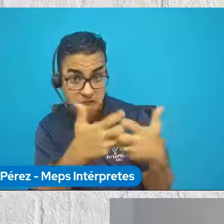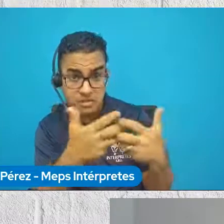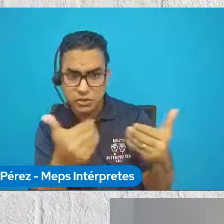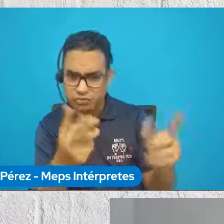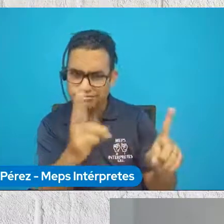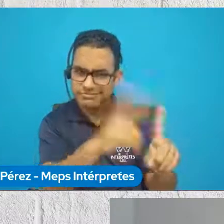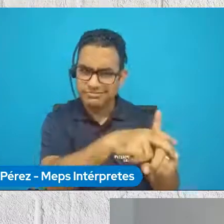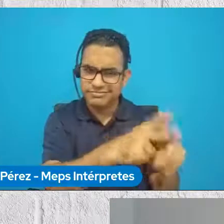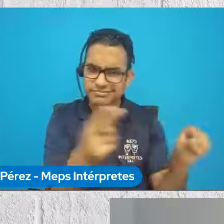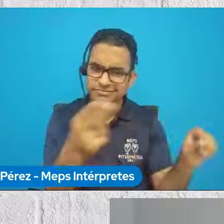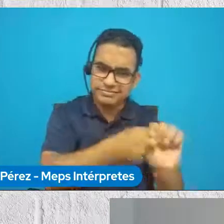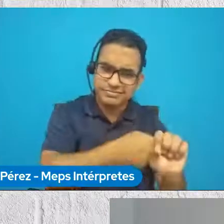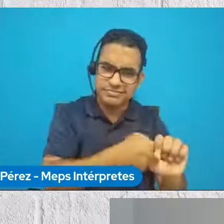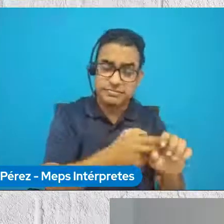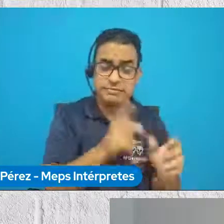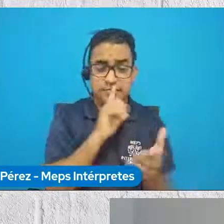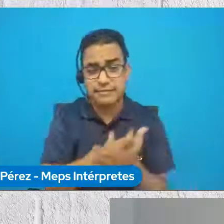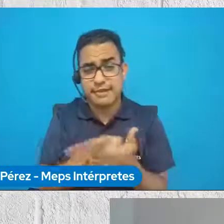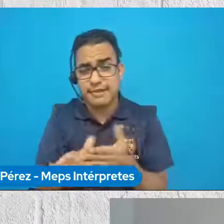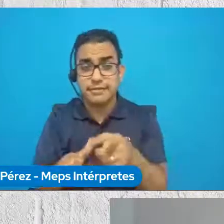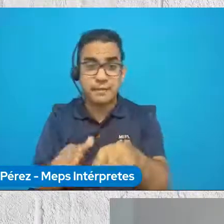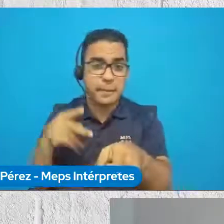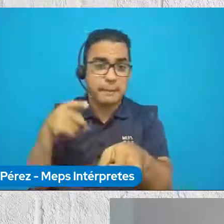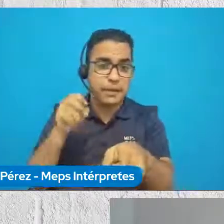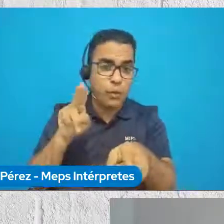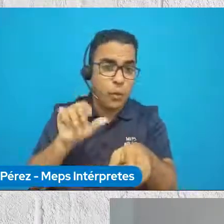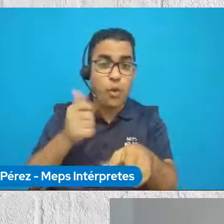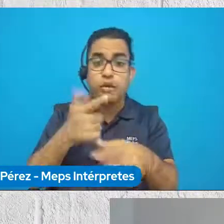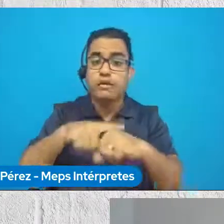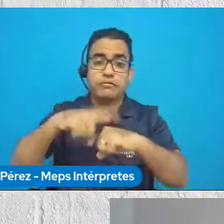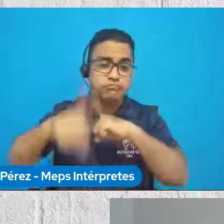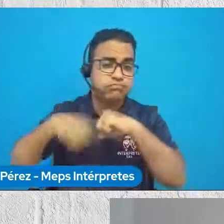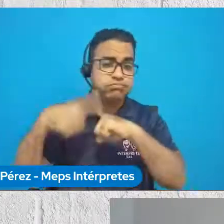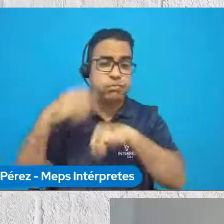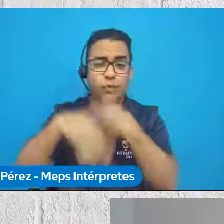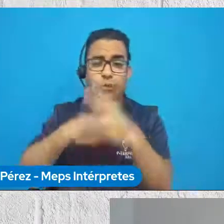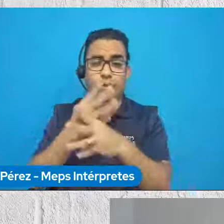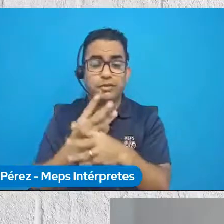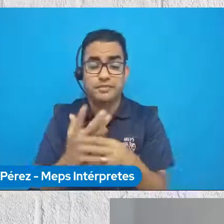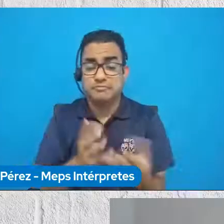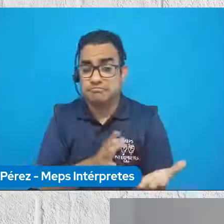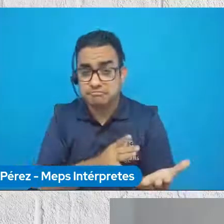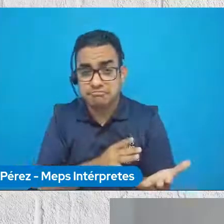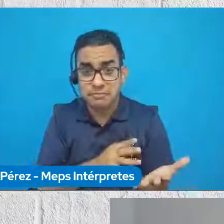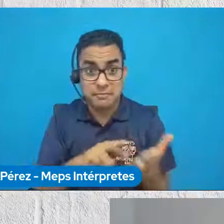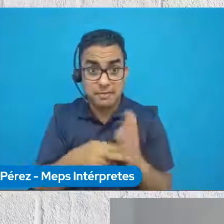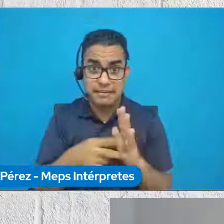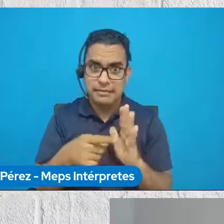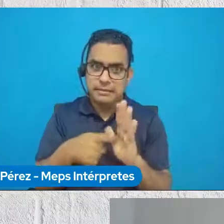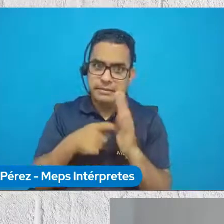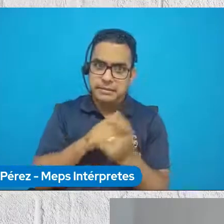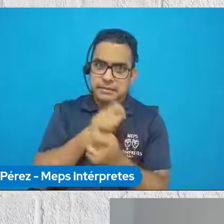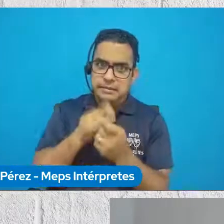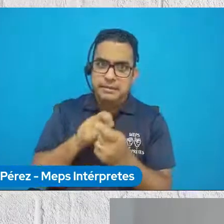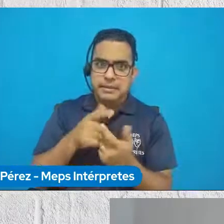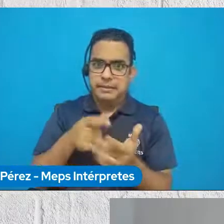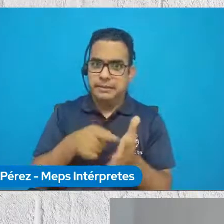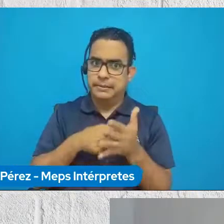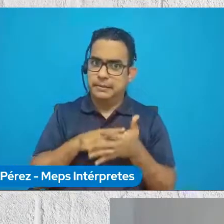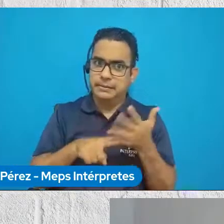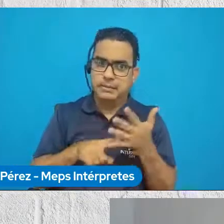Perú, en tu caso, y también en el mundo. Entonces, no es que haya un perfil concreto o